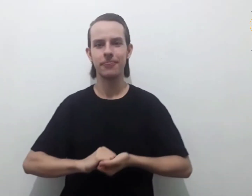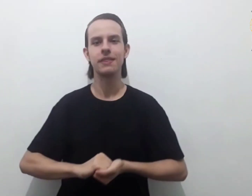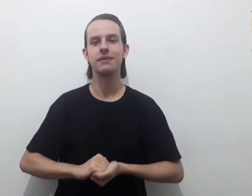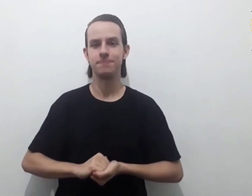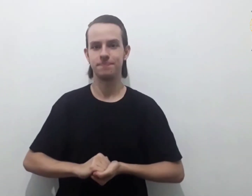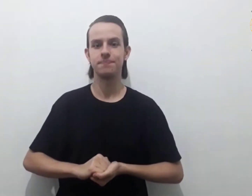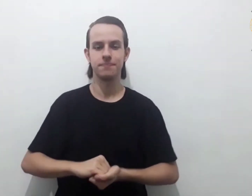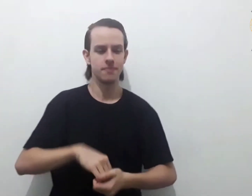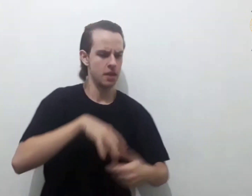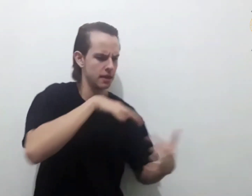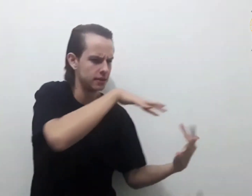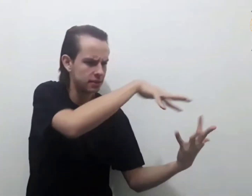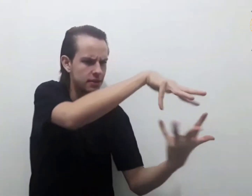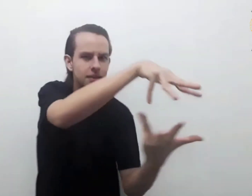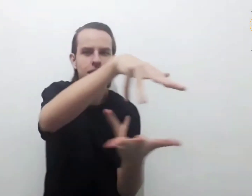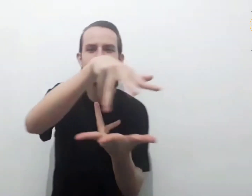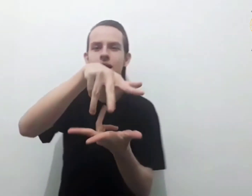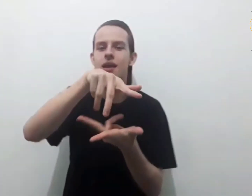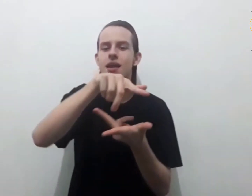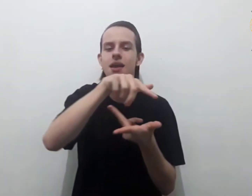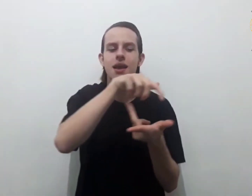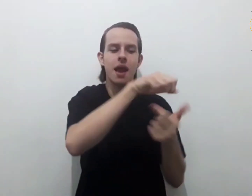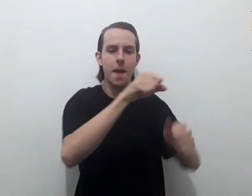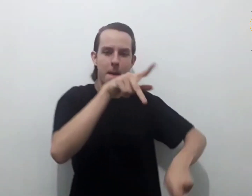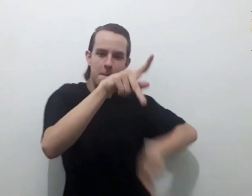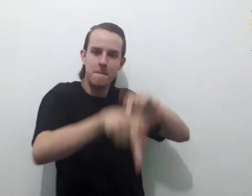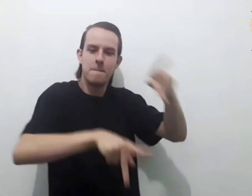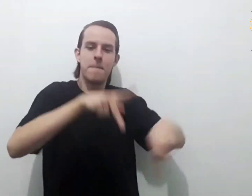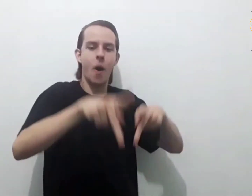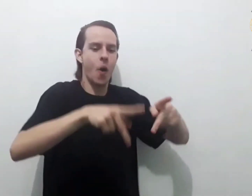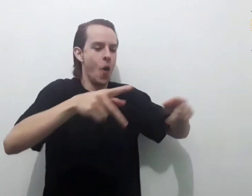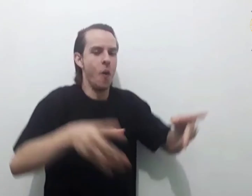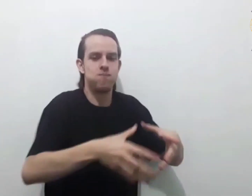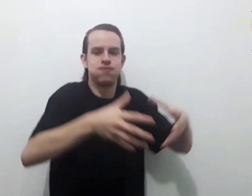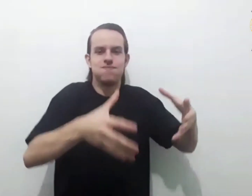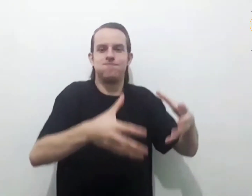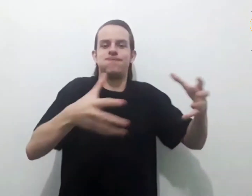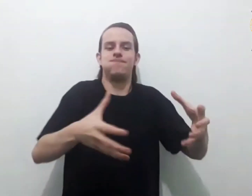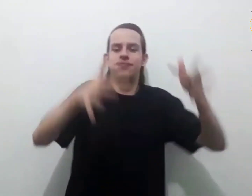Da terra brotará a fidelidade.